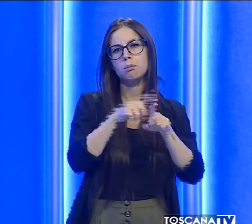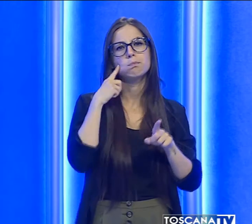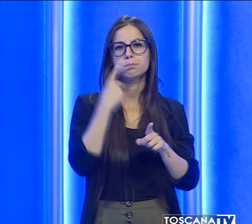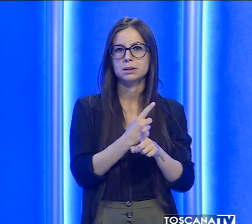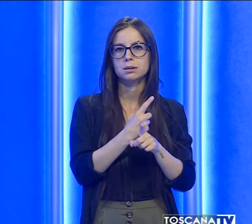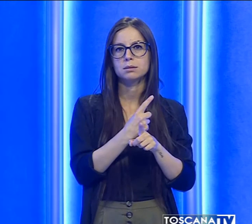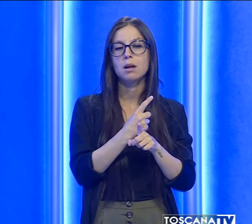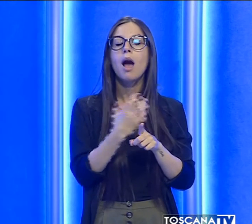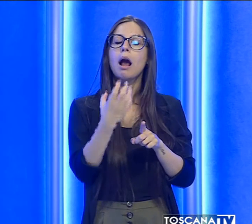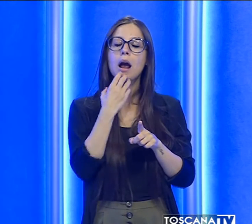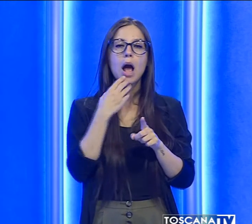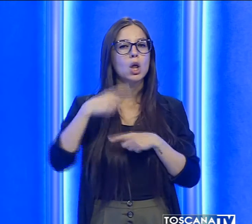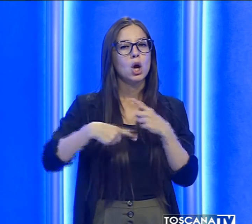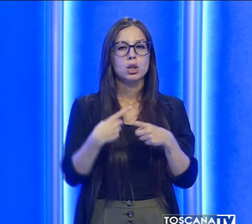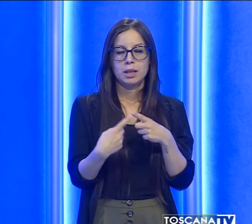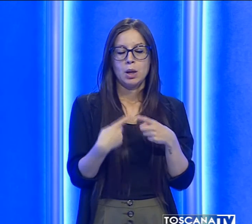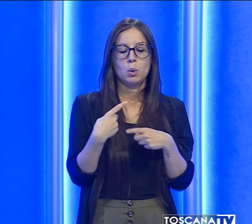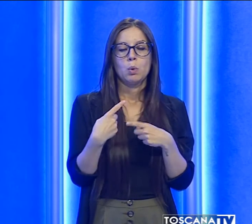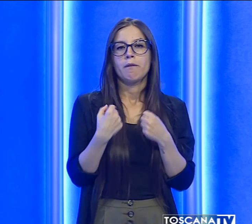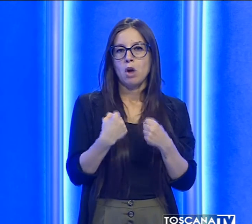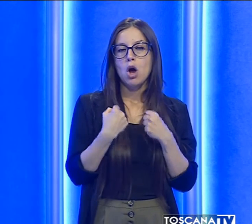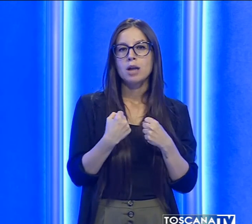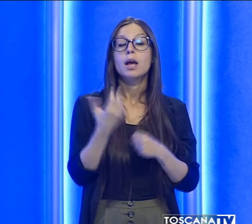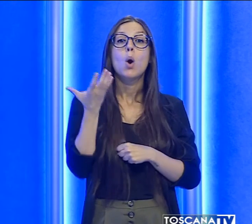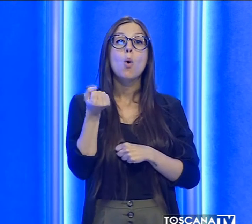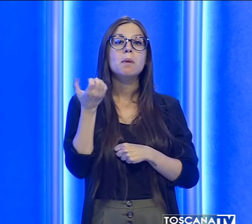caldo intenso ma con tassi di umidità limitati.